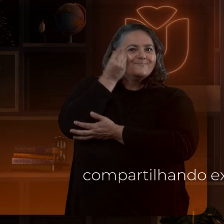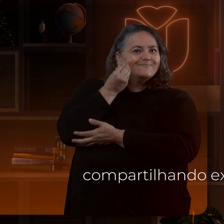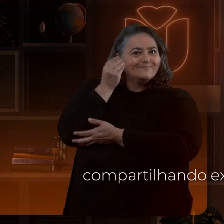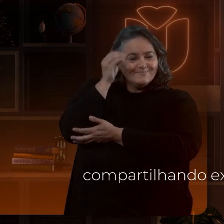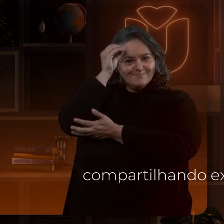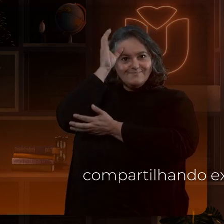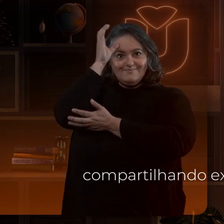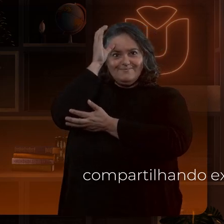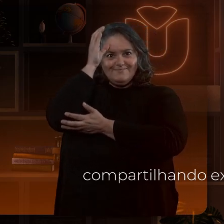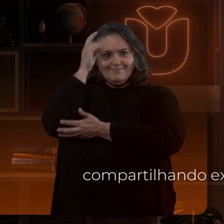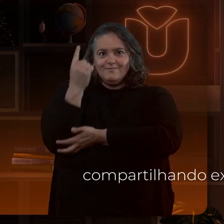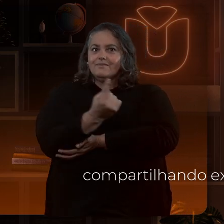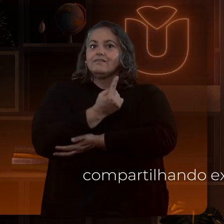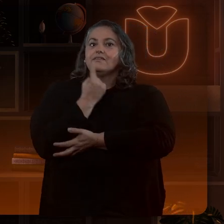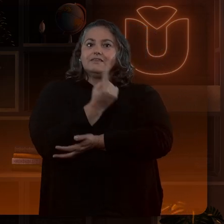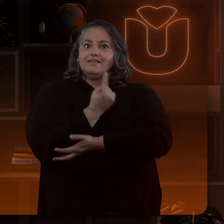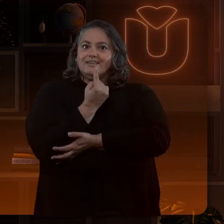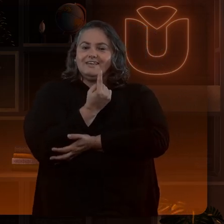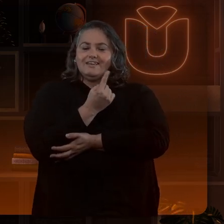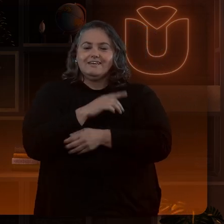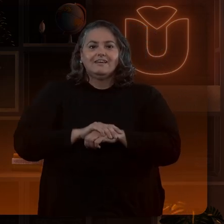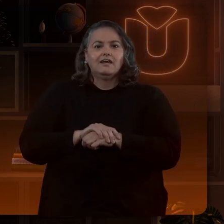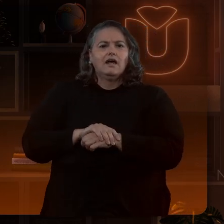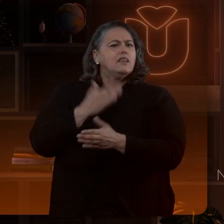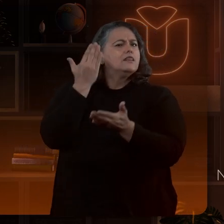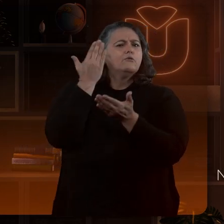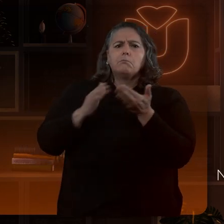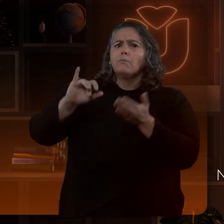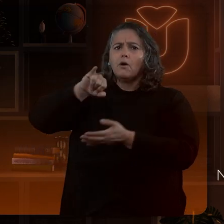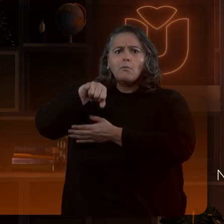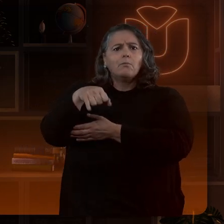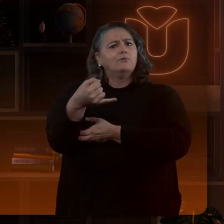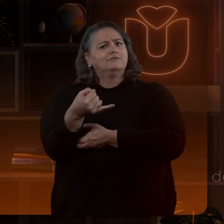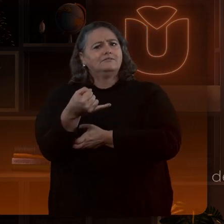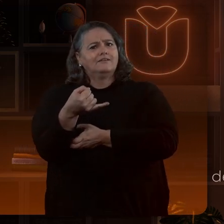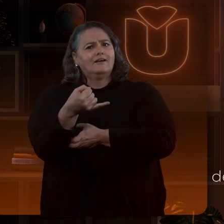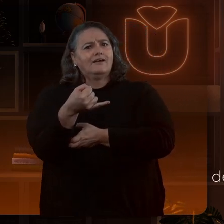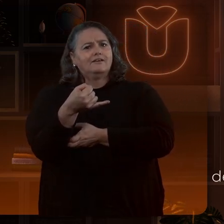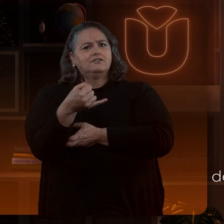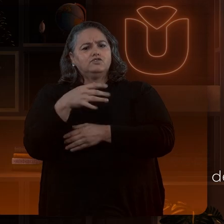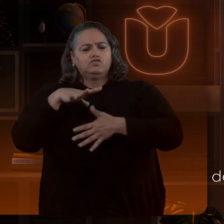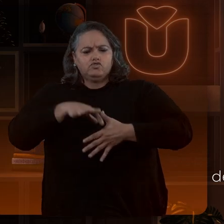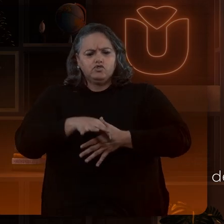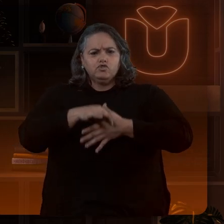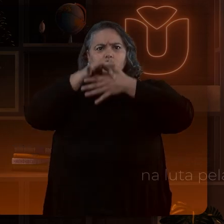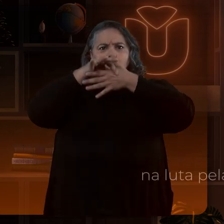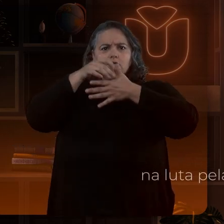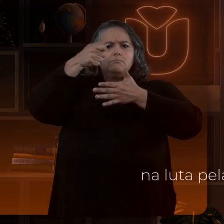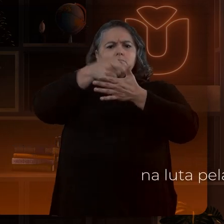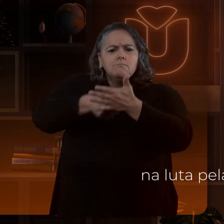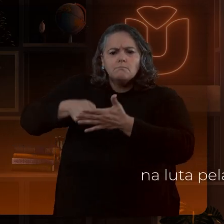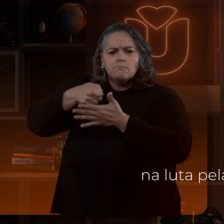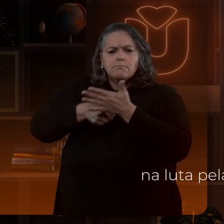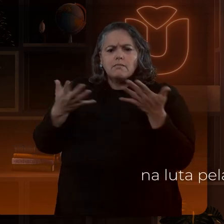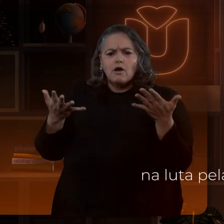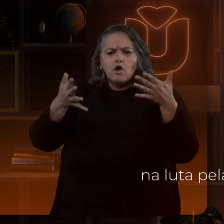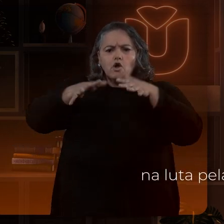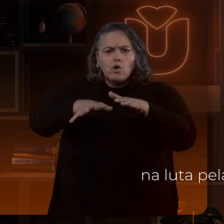conhecimentos únicos. Não perca a chance de se tornar um líder na luta pela inclusão e pela